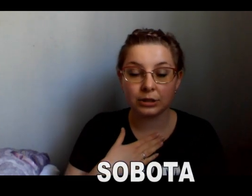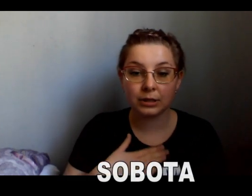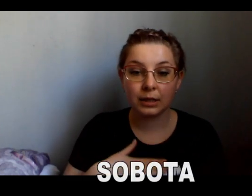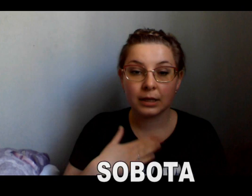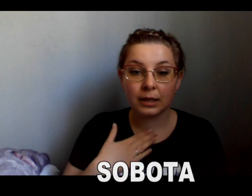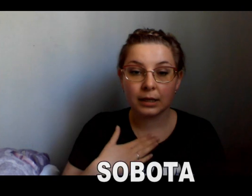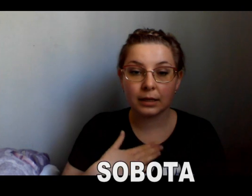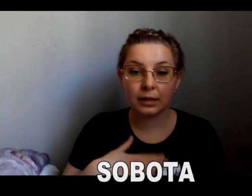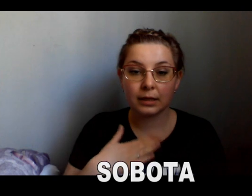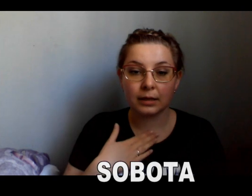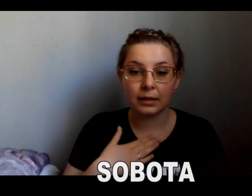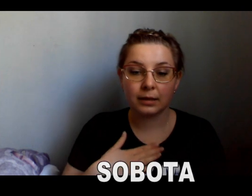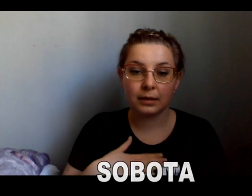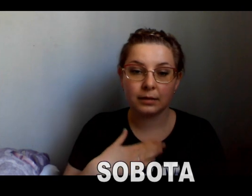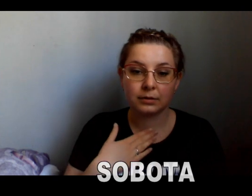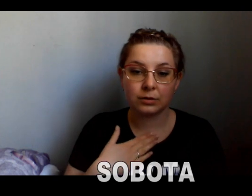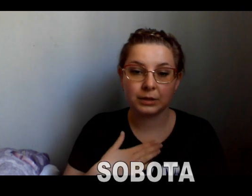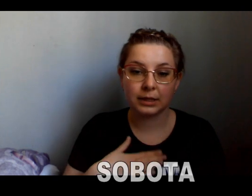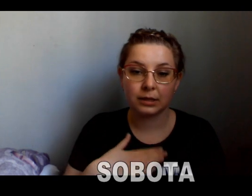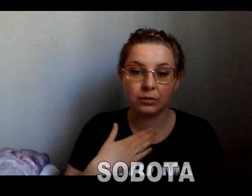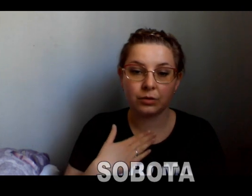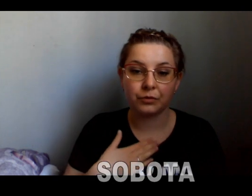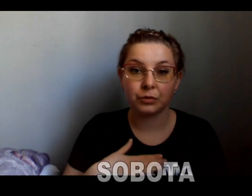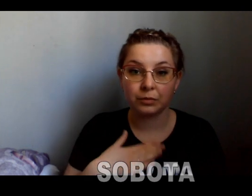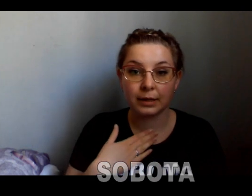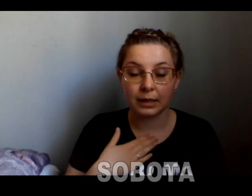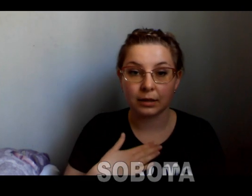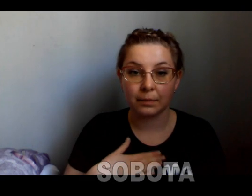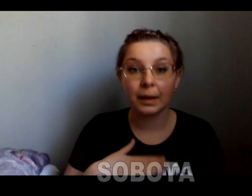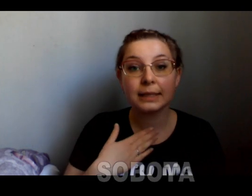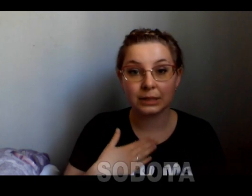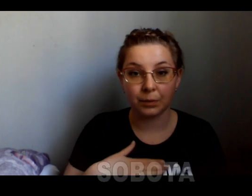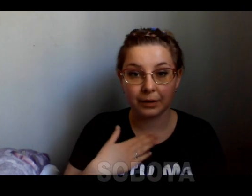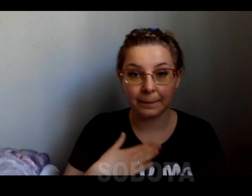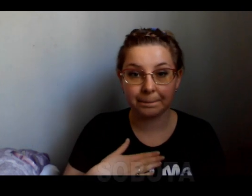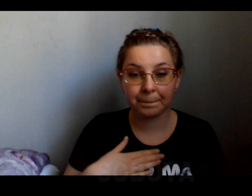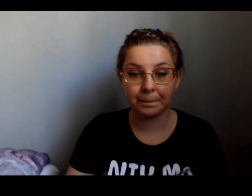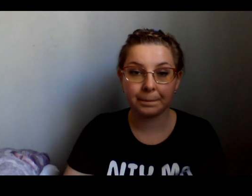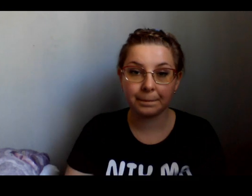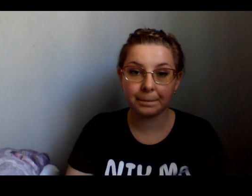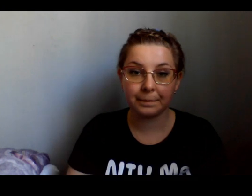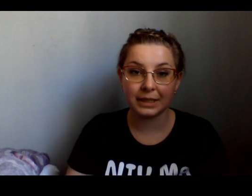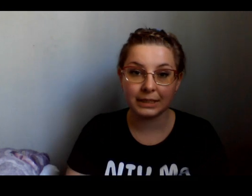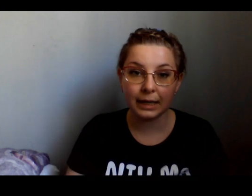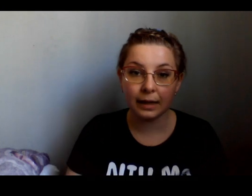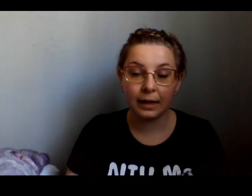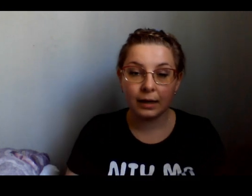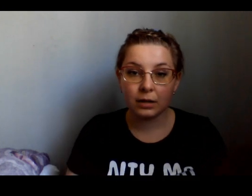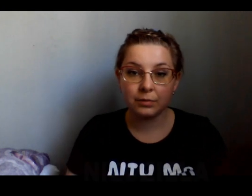zrobić taki ruch w dół ręką. Sobota. Niedziela. Robimy